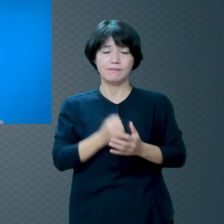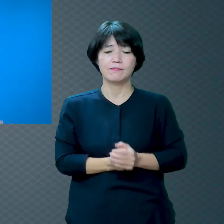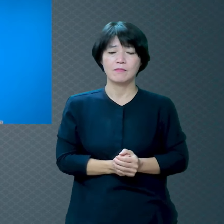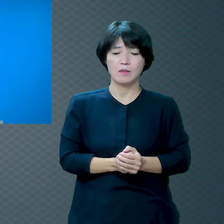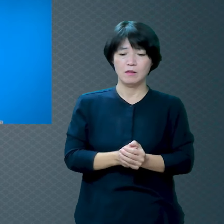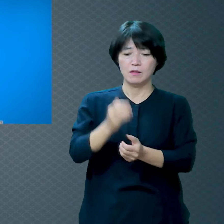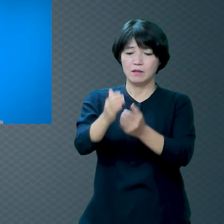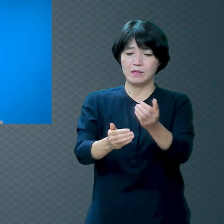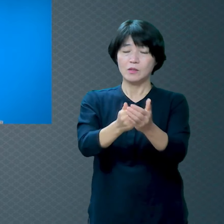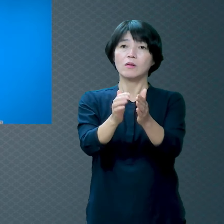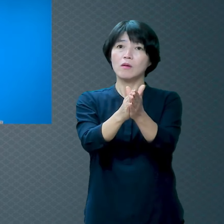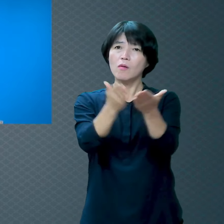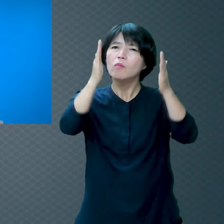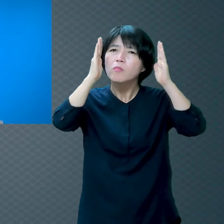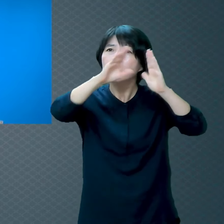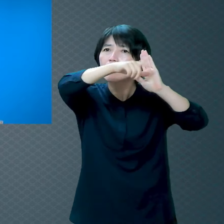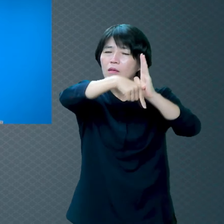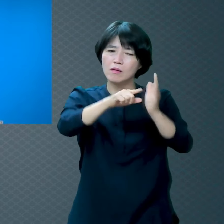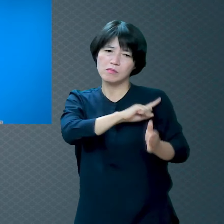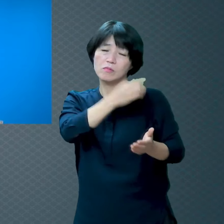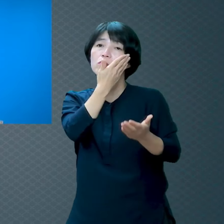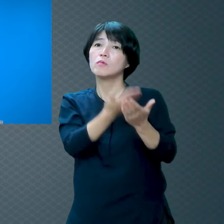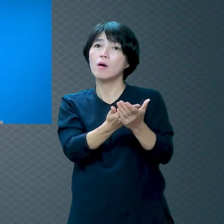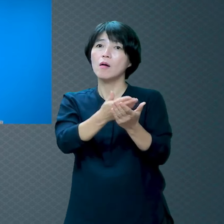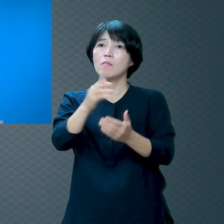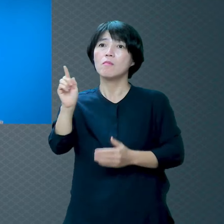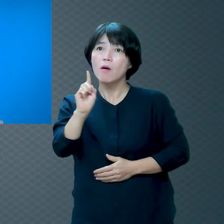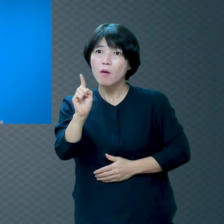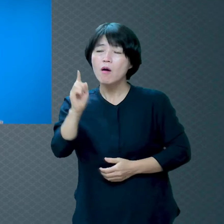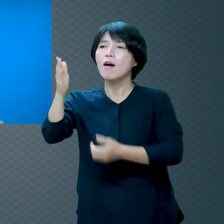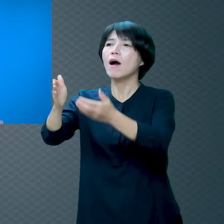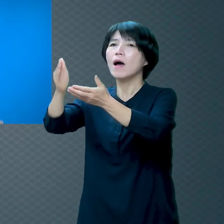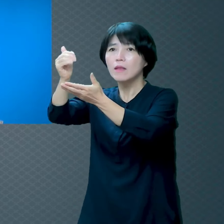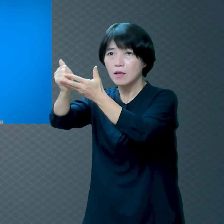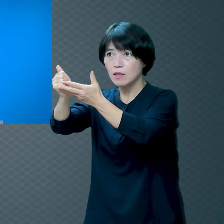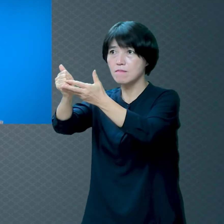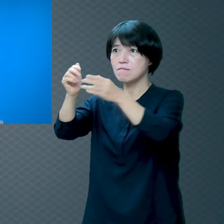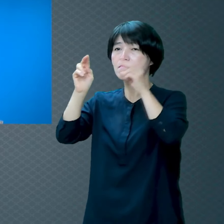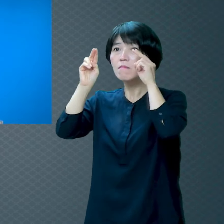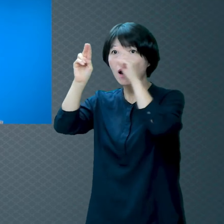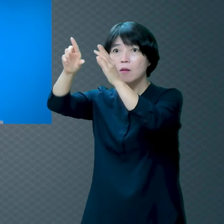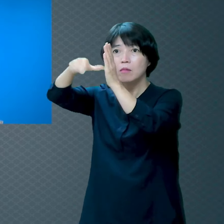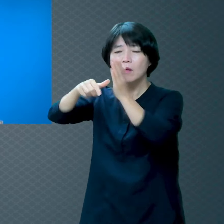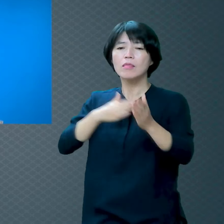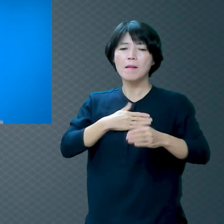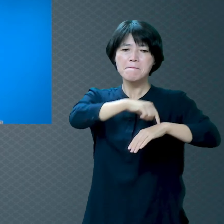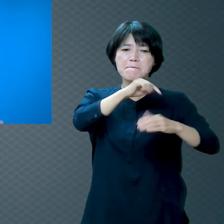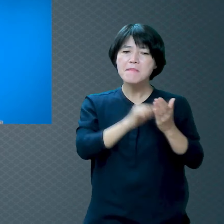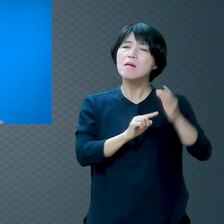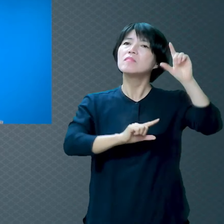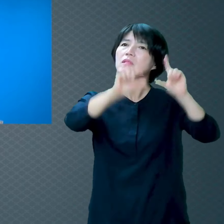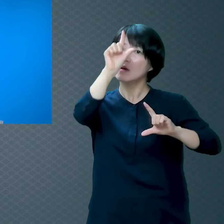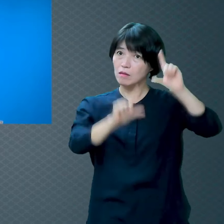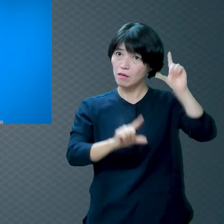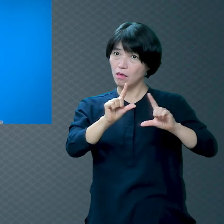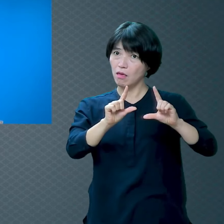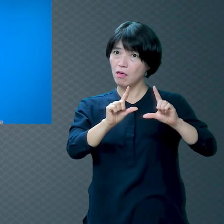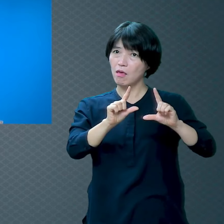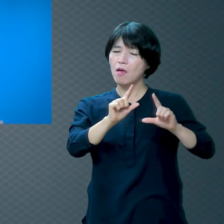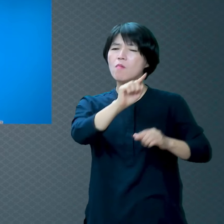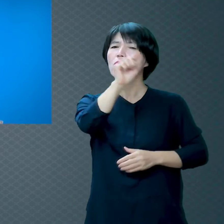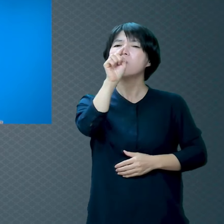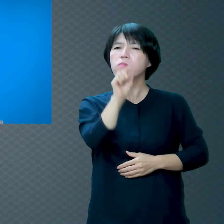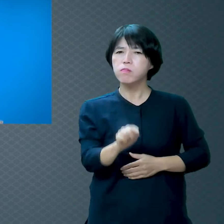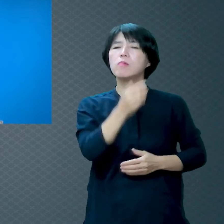하나님을 어떤 마음으로 바라볼 거냐라고 하는 거예요 우리